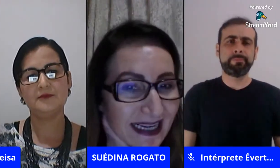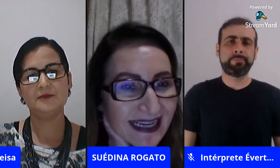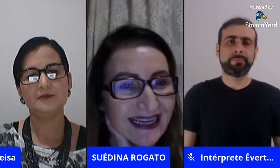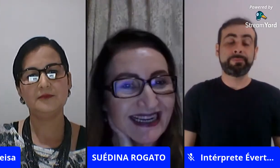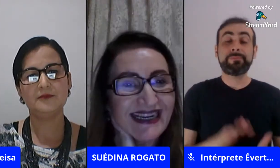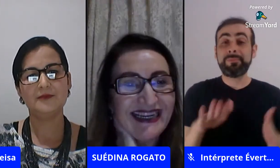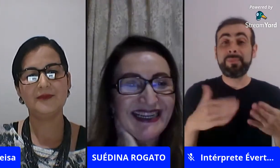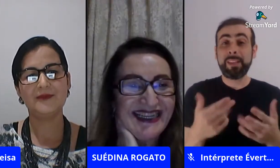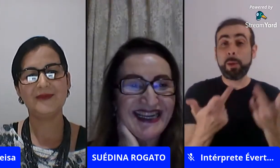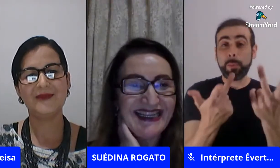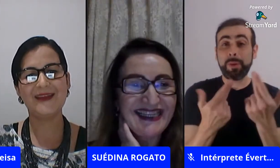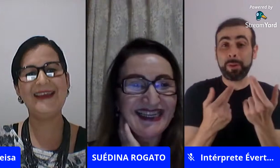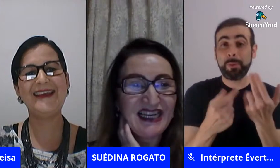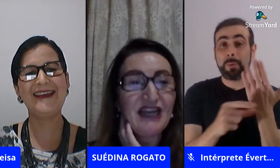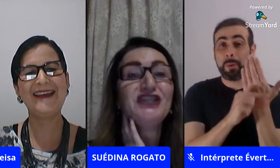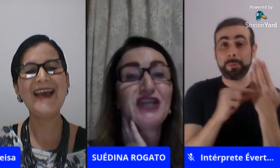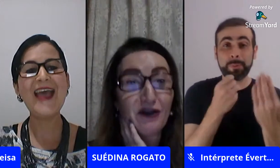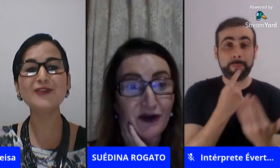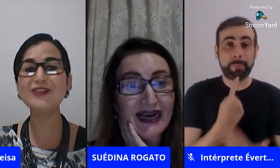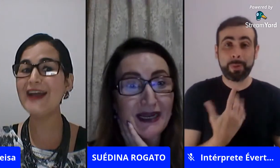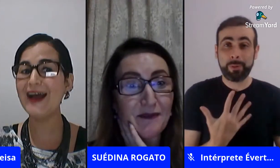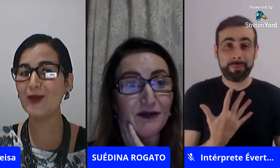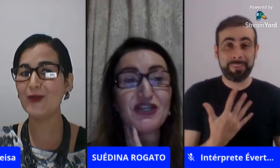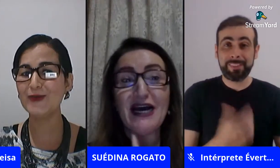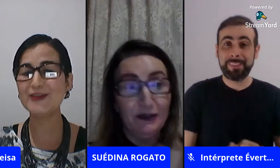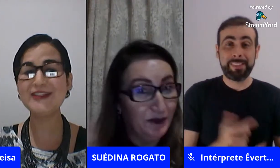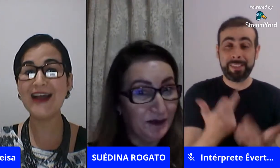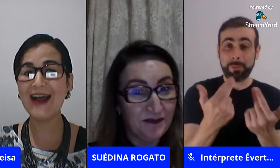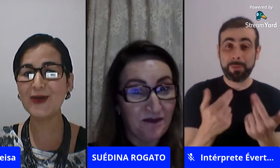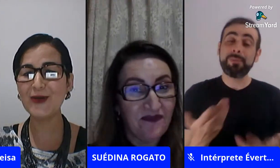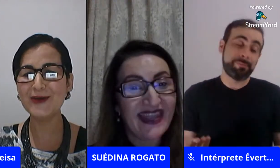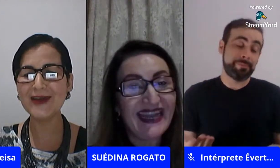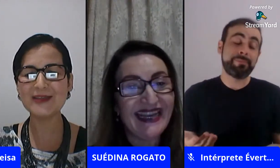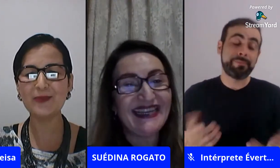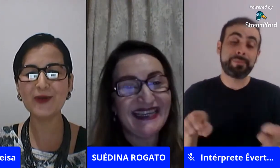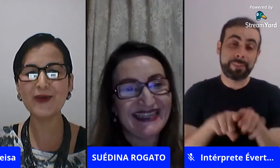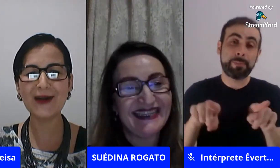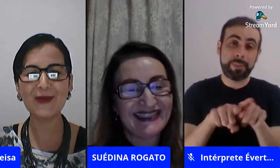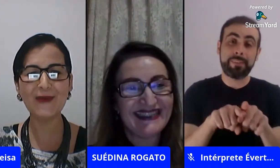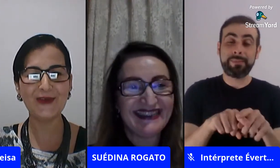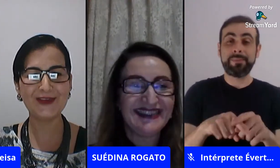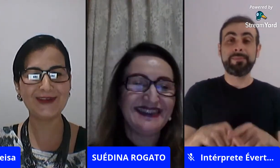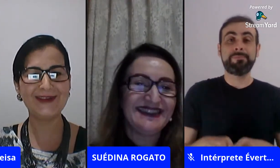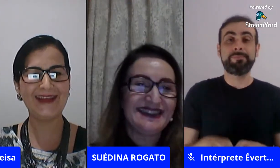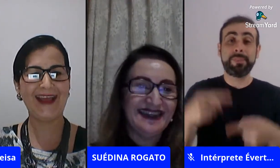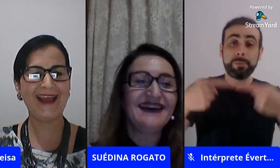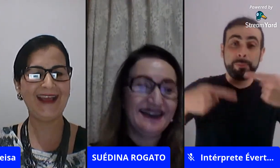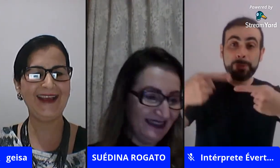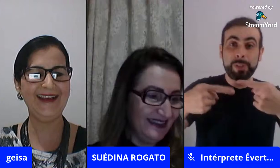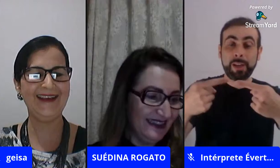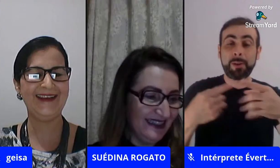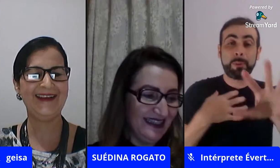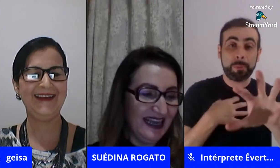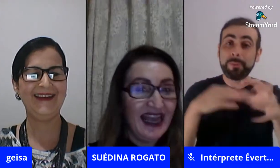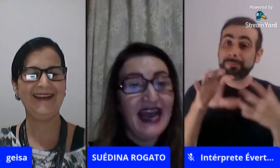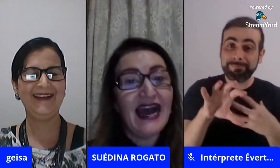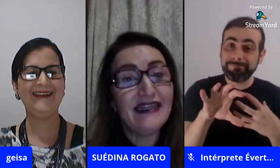bem Paulo Freire né é o diálogo o diálogo é se pôr no lugar do outro né